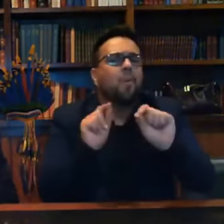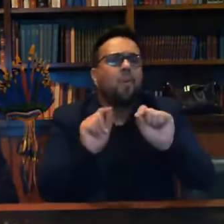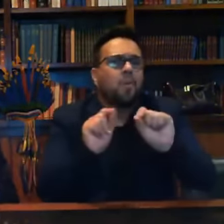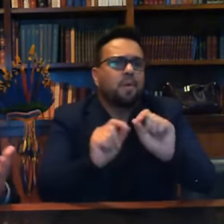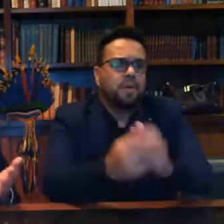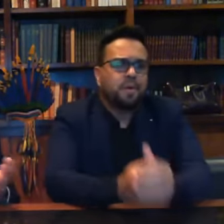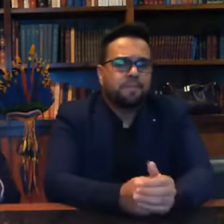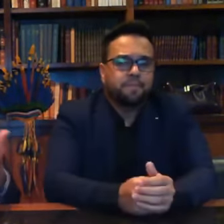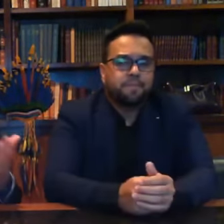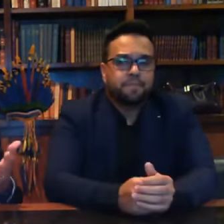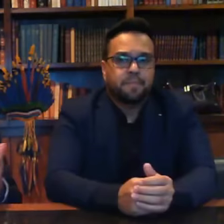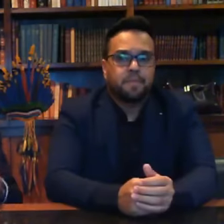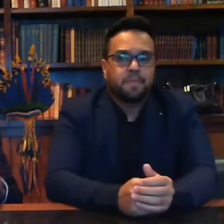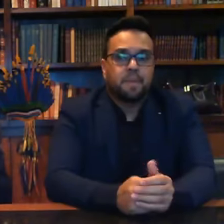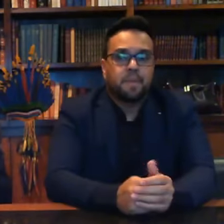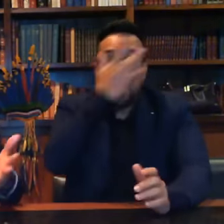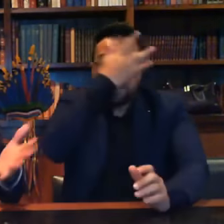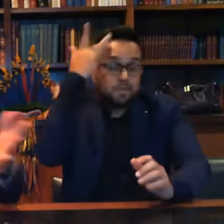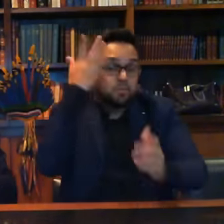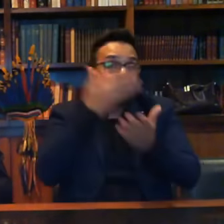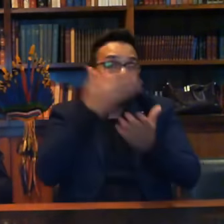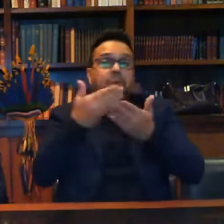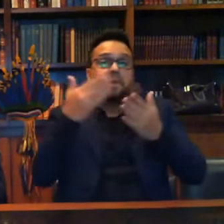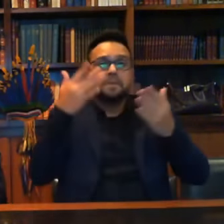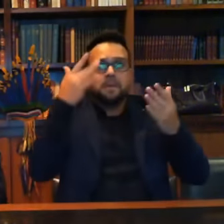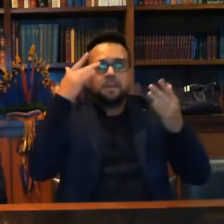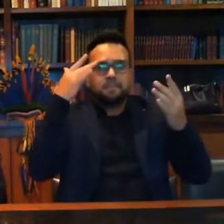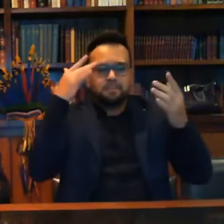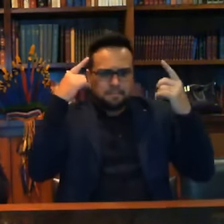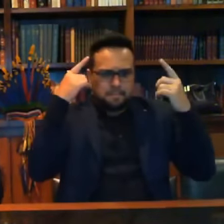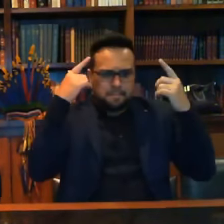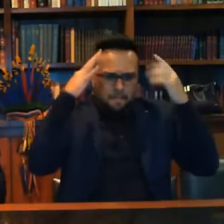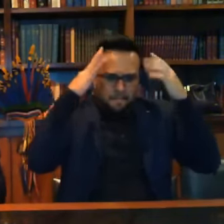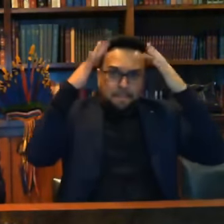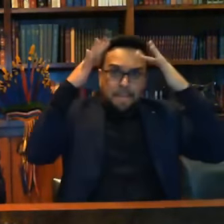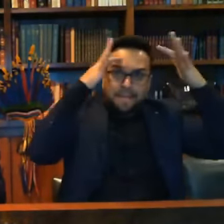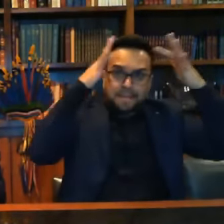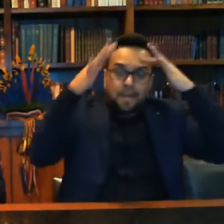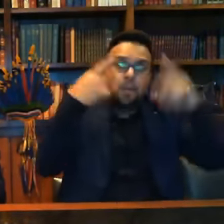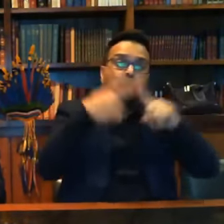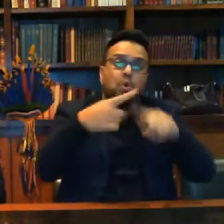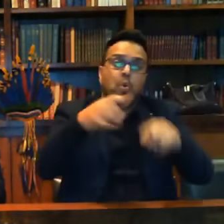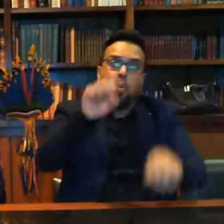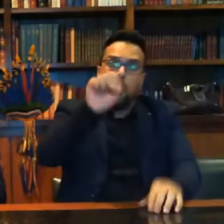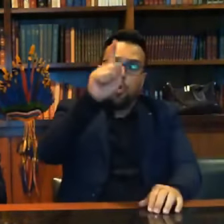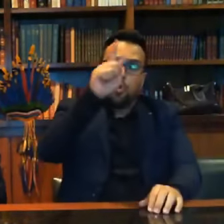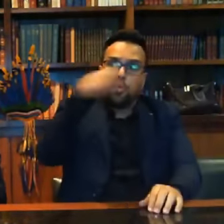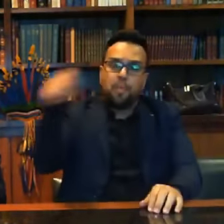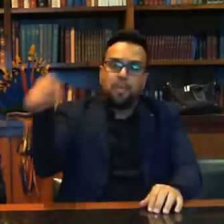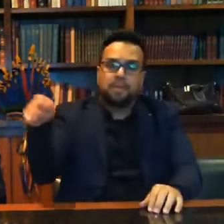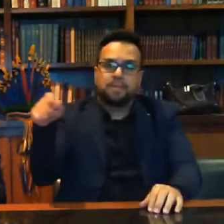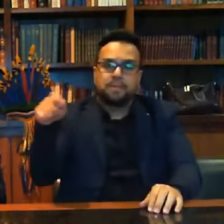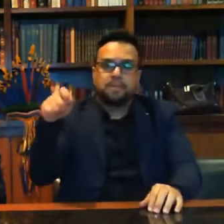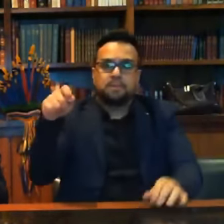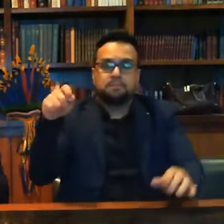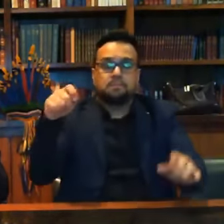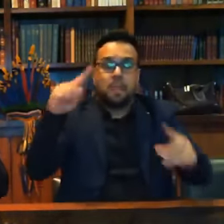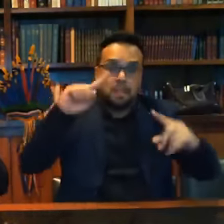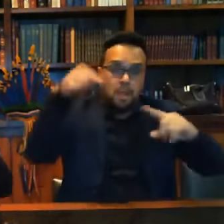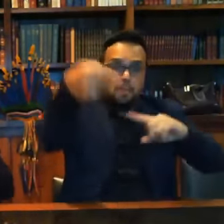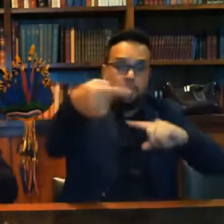começam as pessoas a pensar, por que que o HAC ficou oito meses e depois resolveu fazer uma matéria